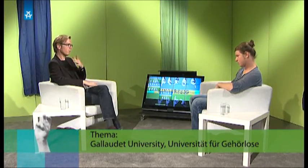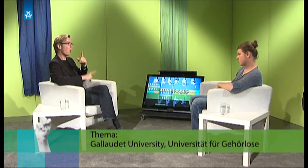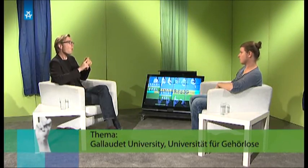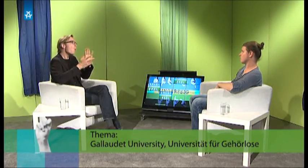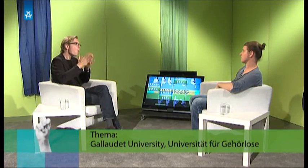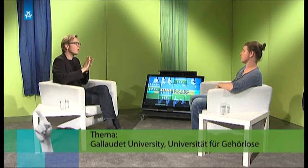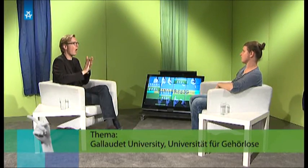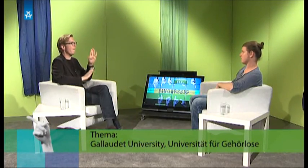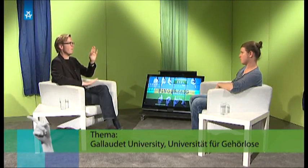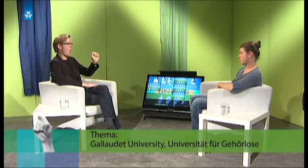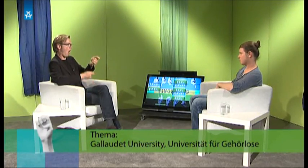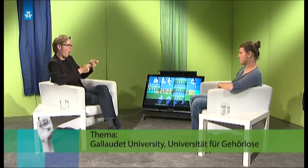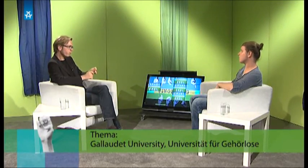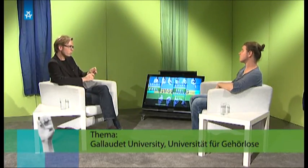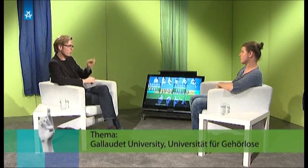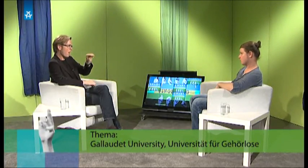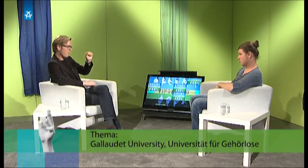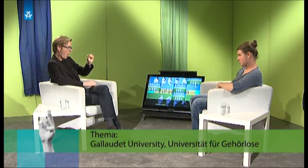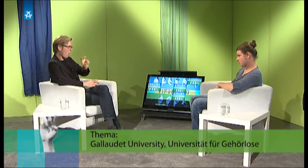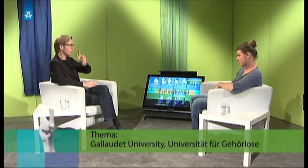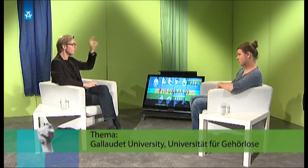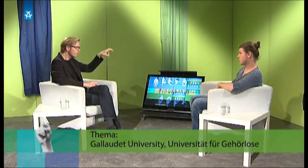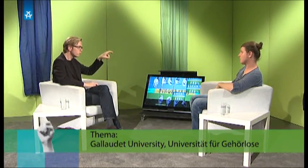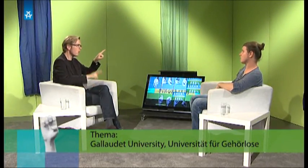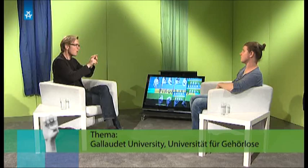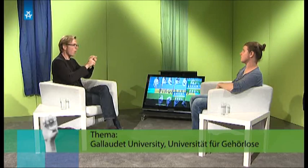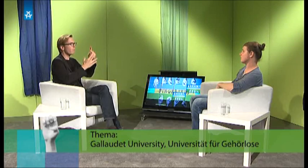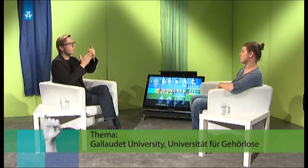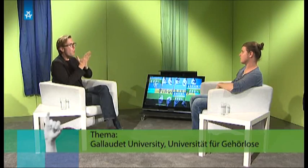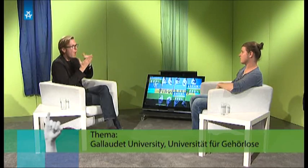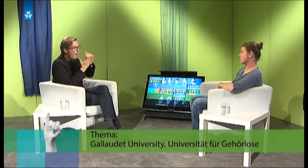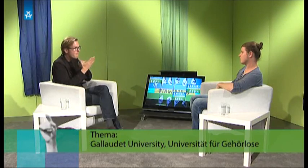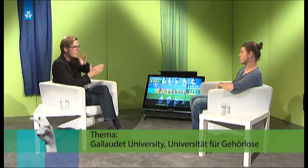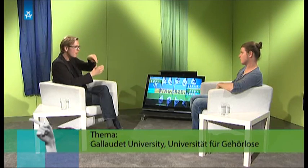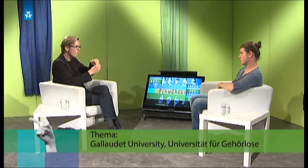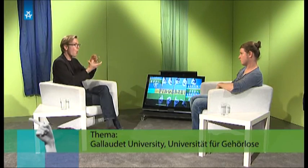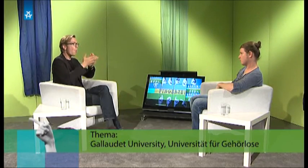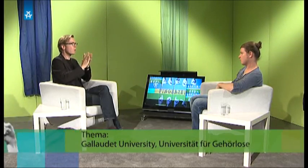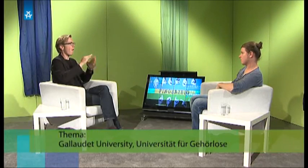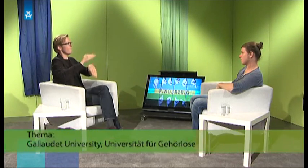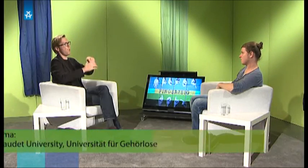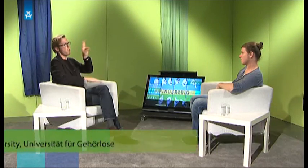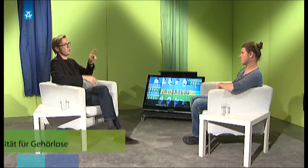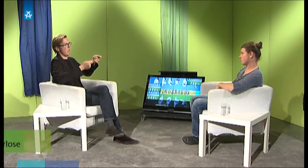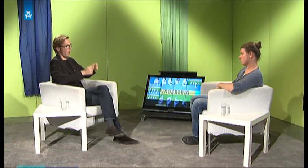einen Masterabschluss, einen BA-Abschluss hat oder überhaupt einen universitären Abschluss hat, um dann halt bei einem Programm da